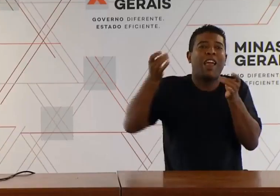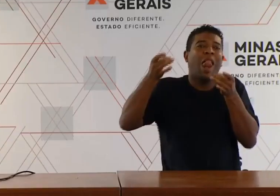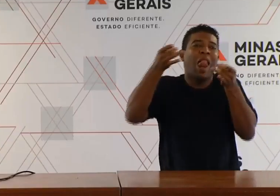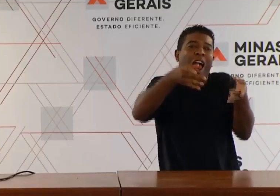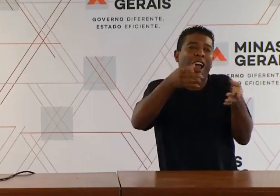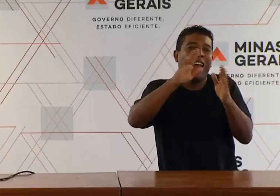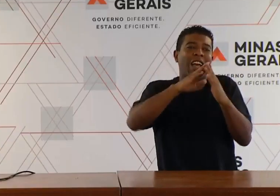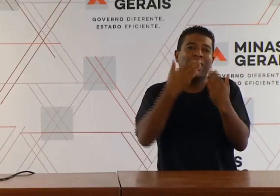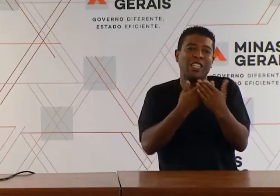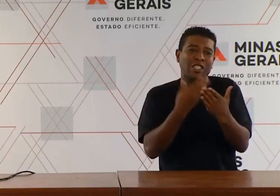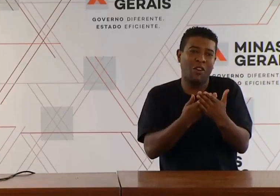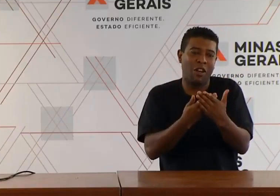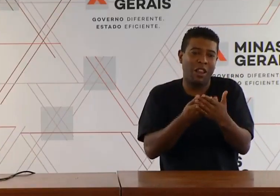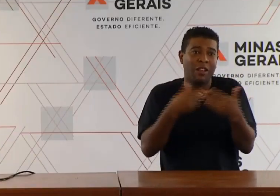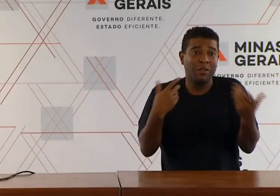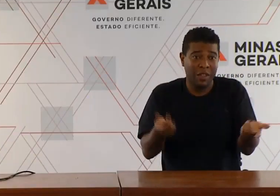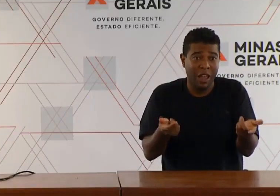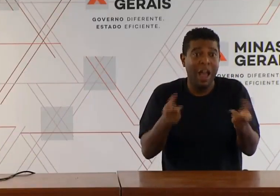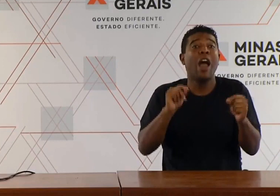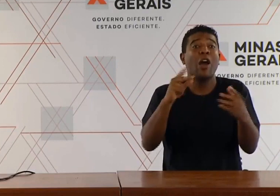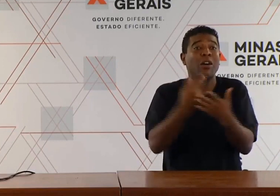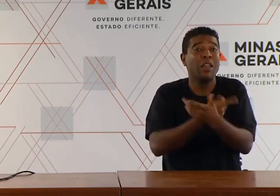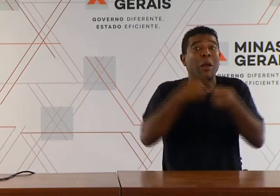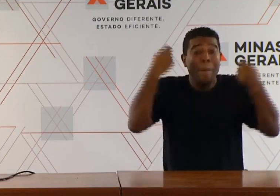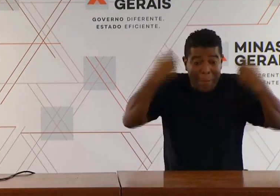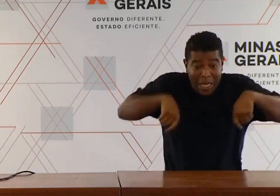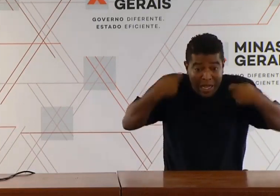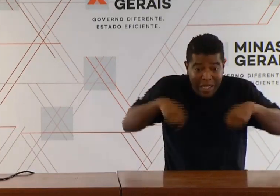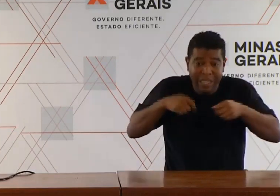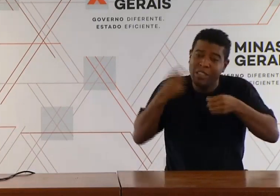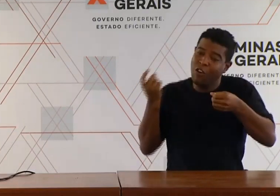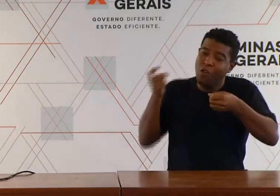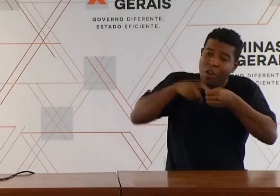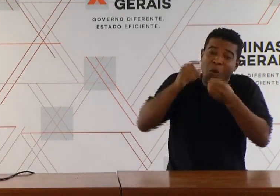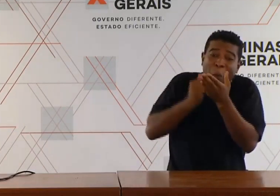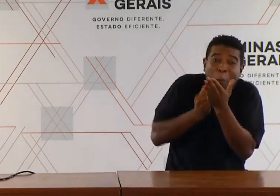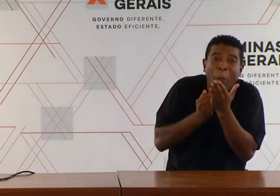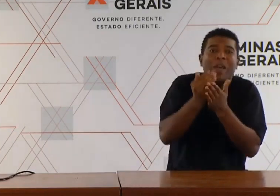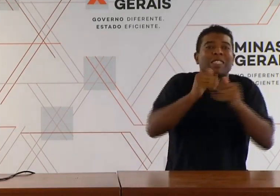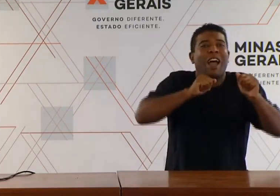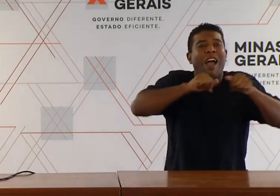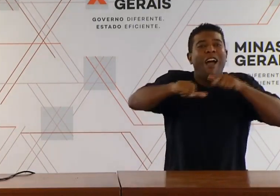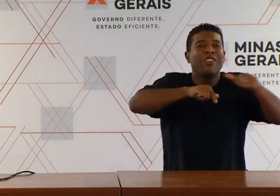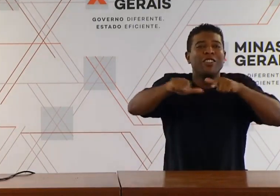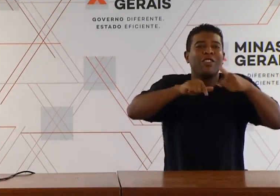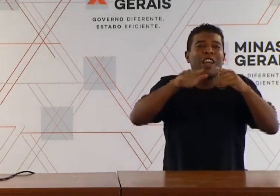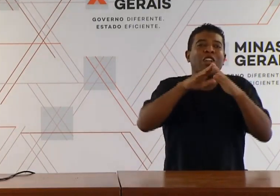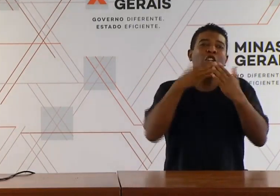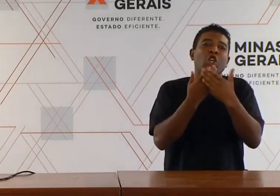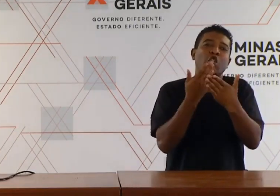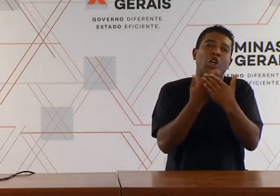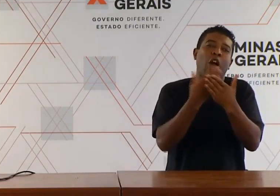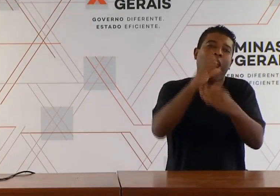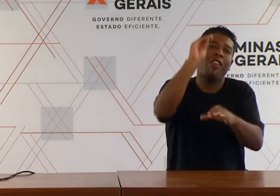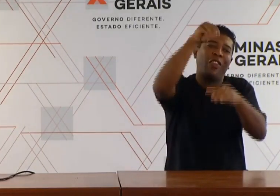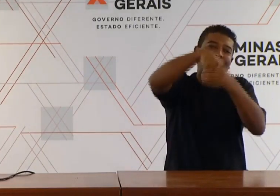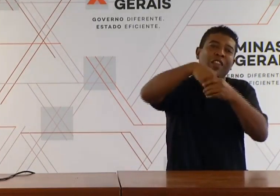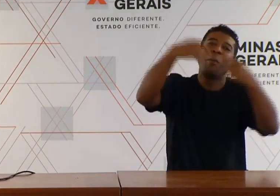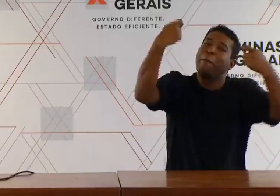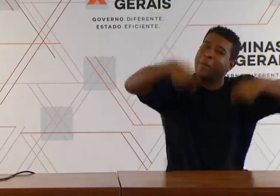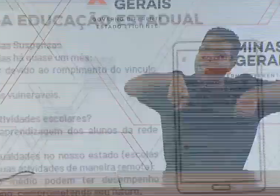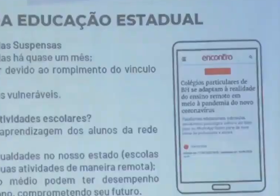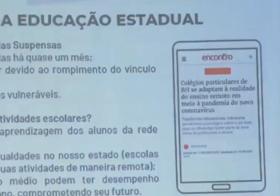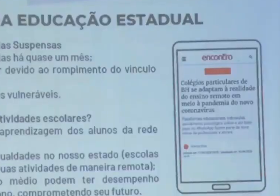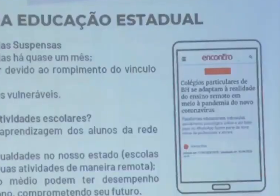Se torna muito claro porque a gente precisa iniciar as atividades escolares. Um grande risco de que essa